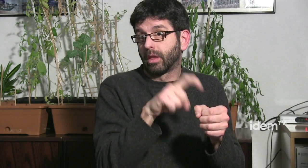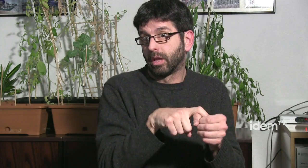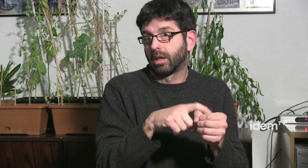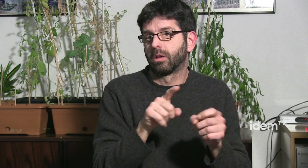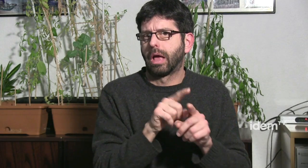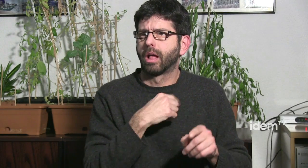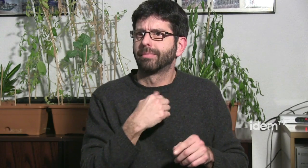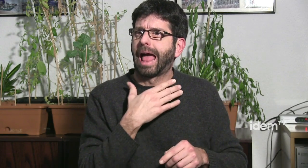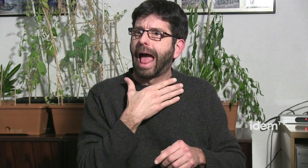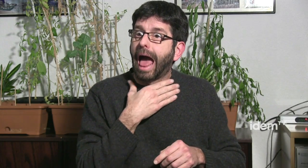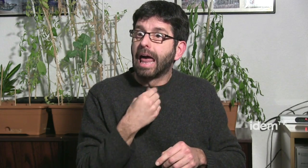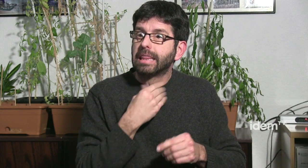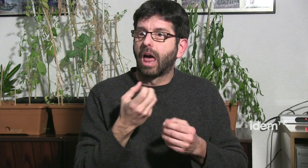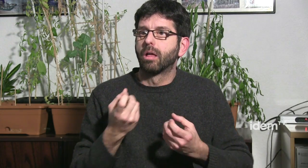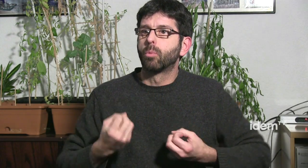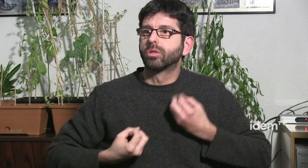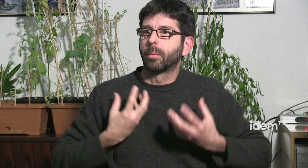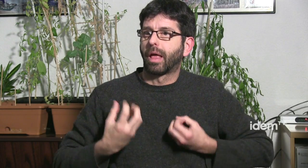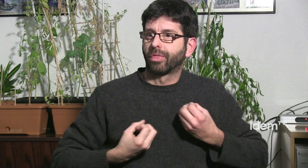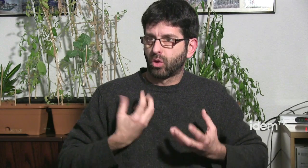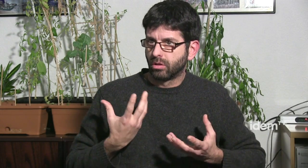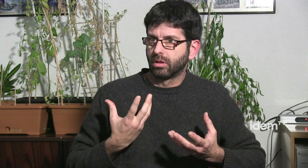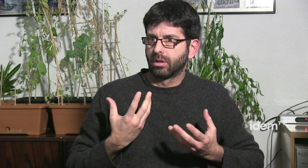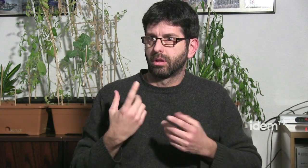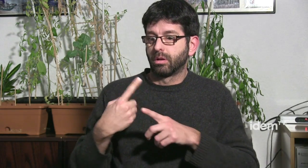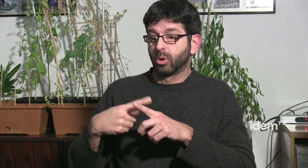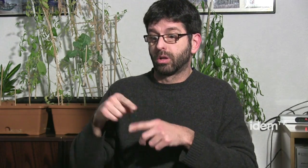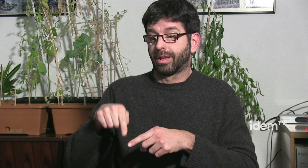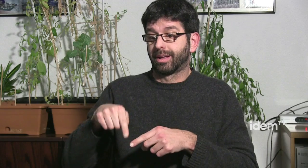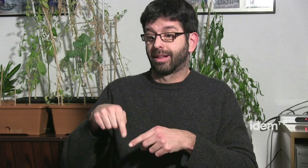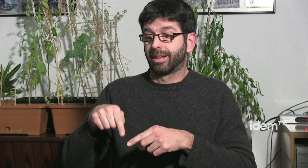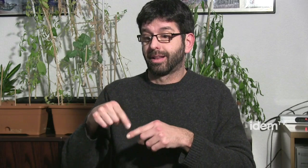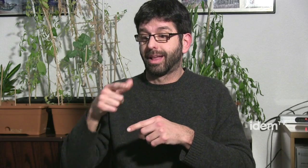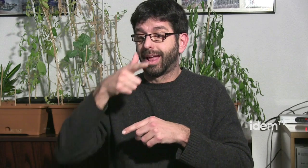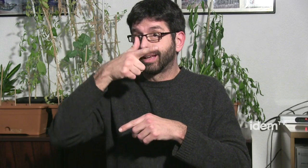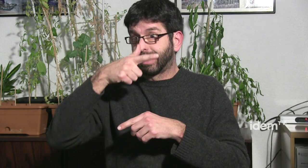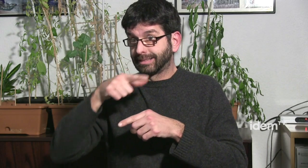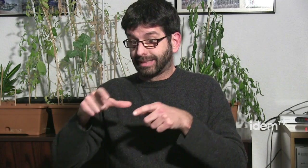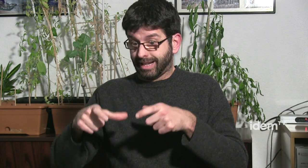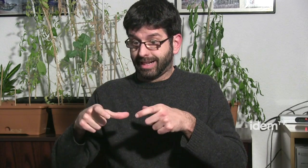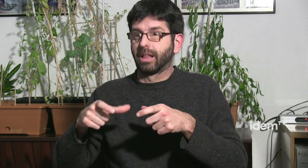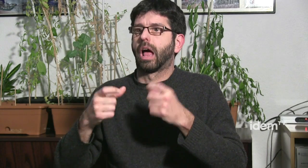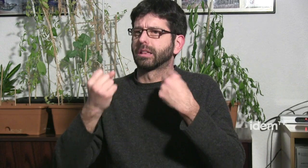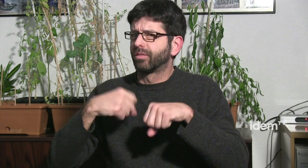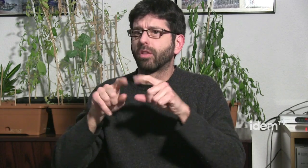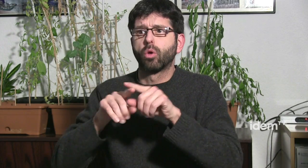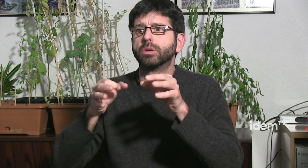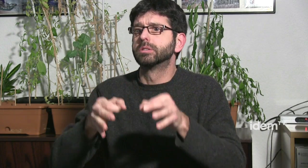fins que hem pogut participar també a la FESOC hem pogut també fer-lo extensiu a la FESOC